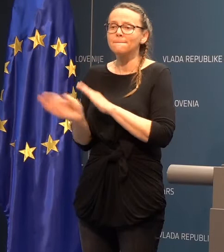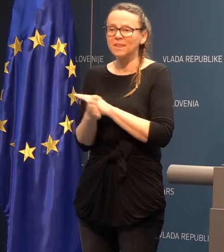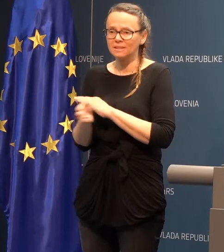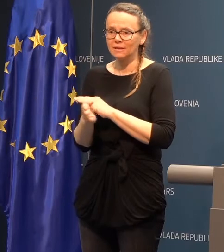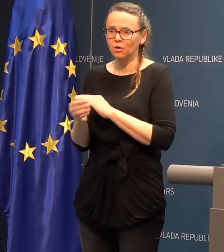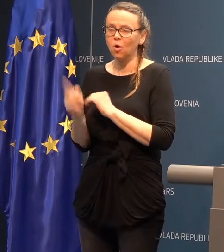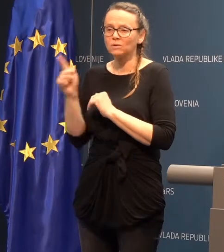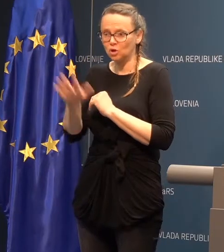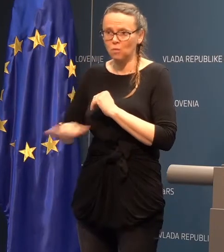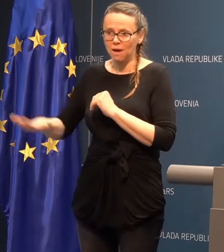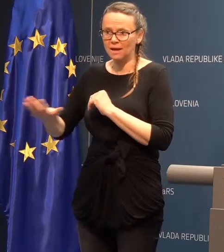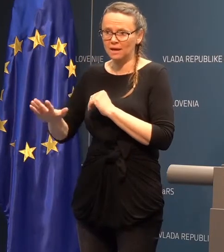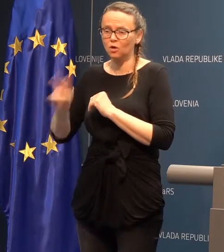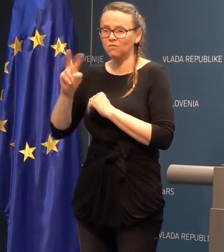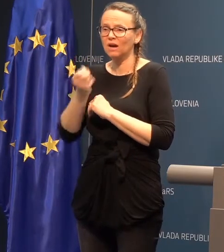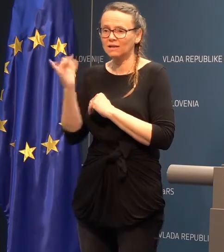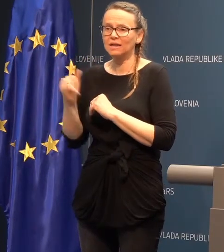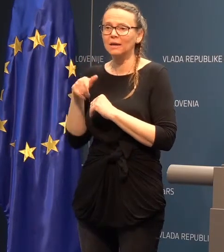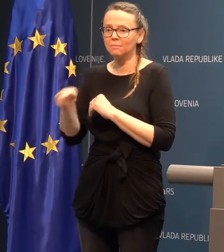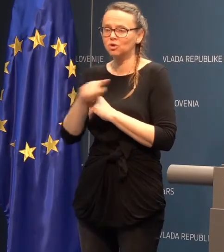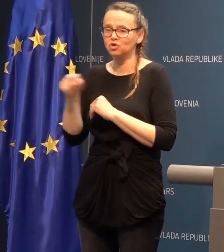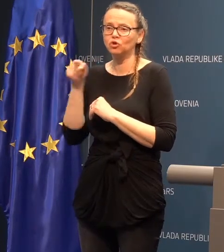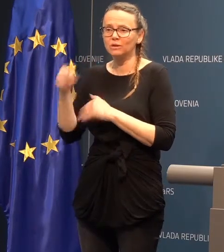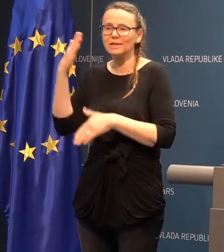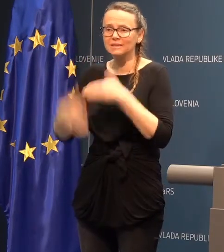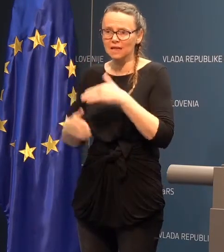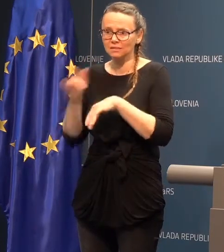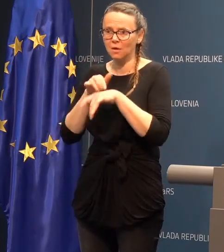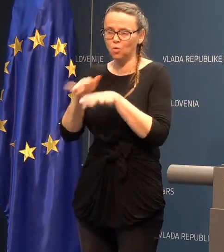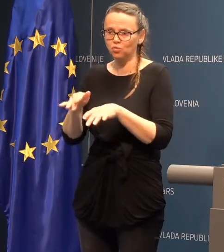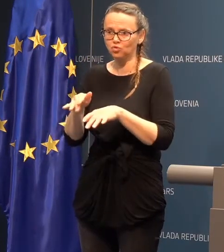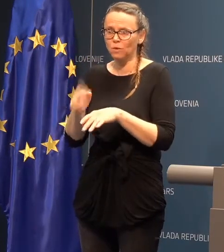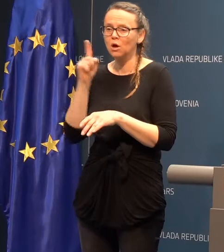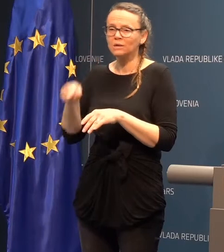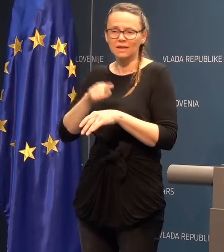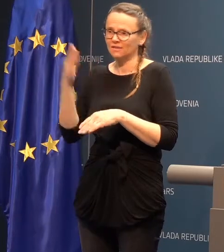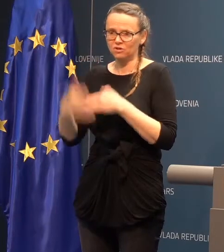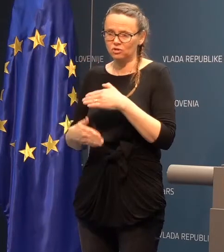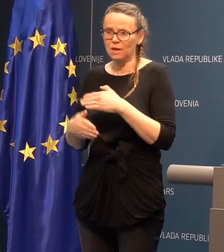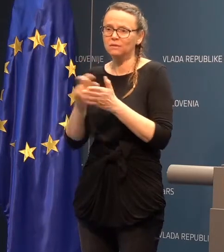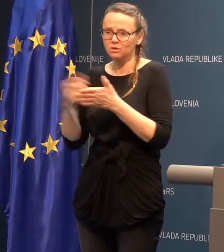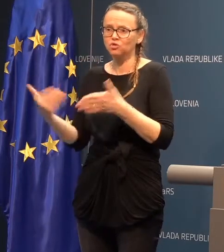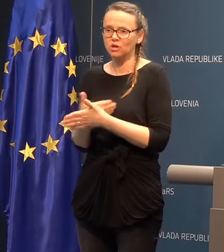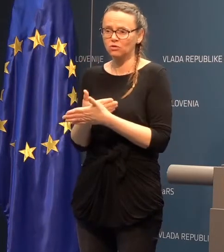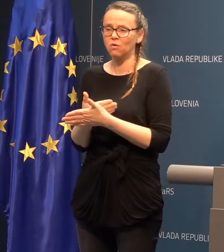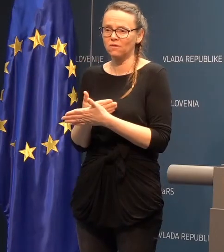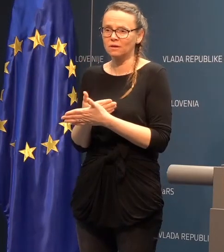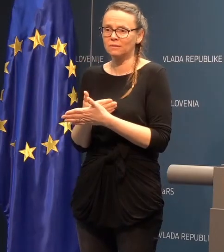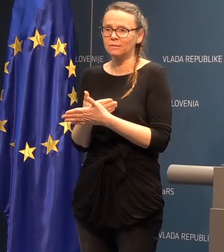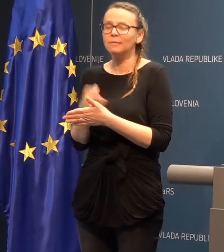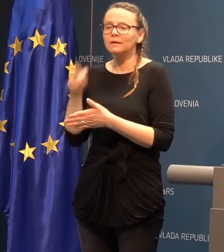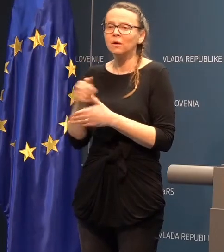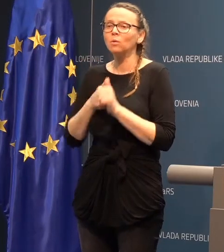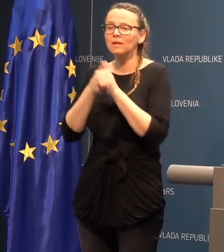oziroma regijo, v kateri je prišlo do te zadnje upužbe oziroma ta nivej zadnja, so še nove. Tako da